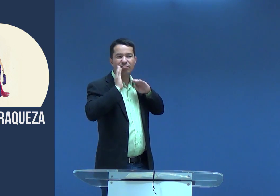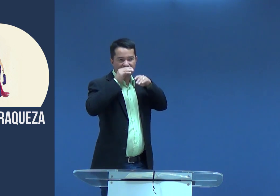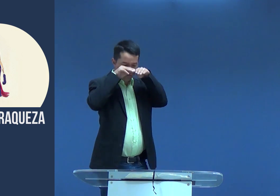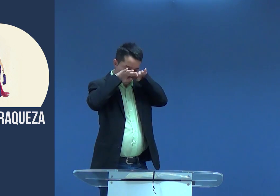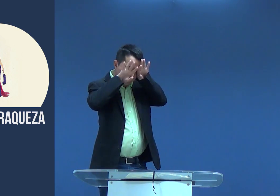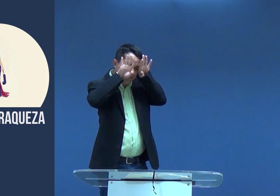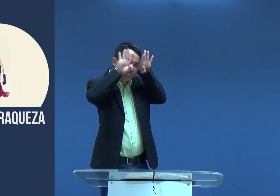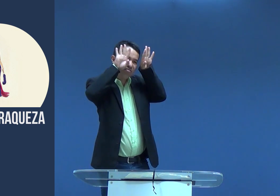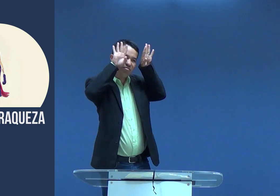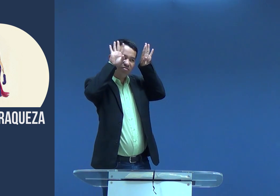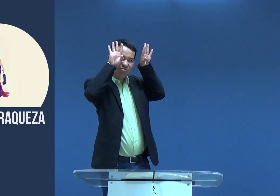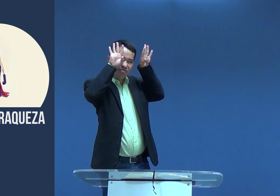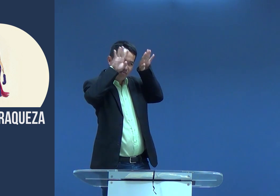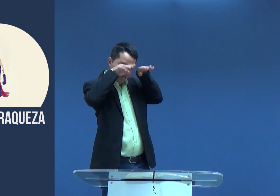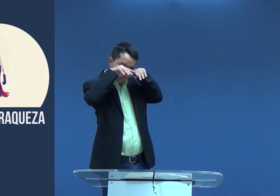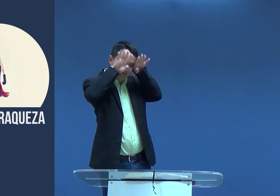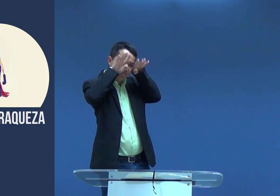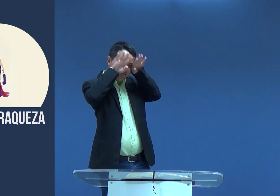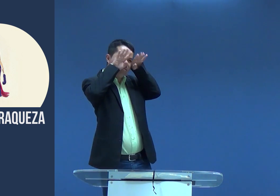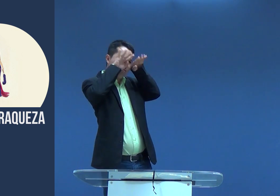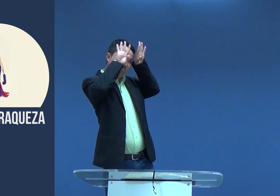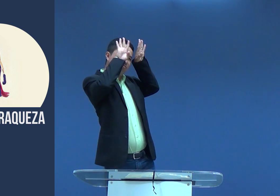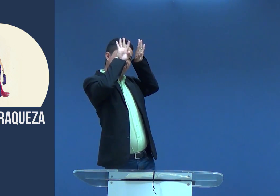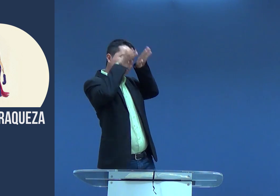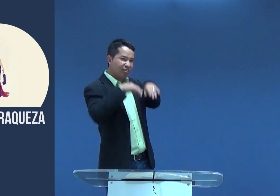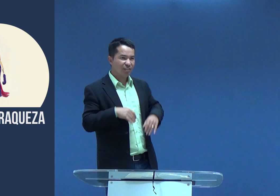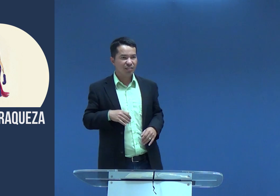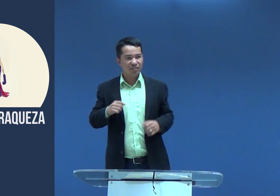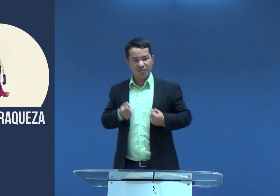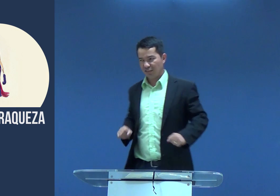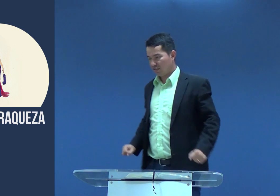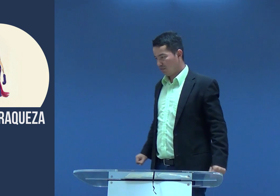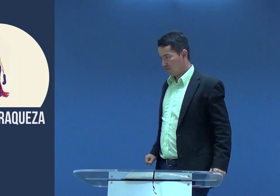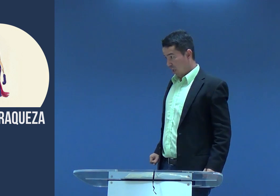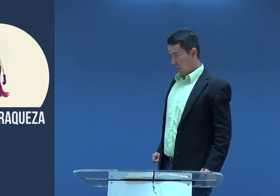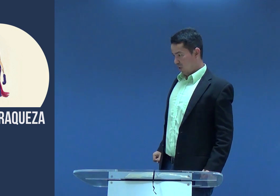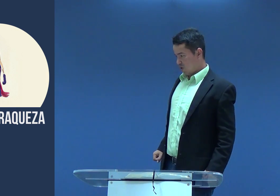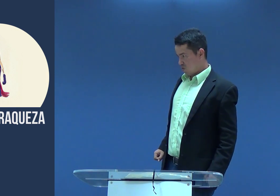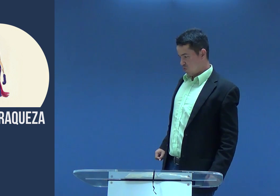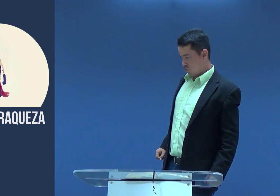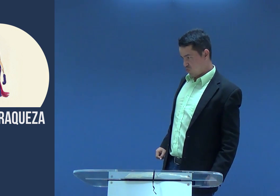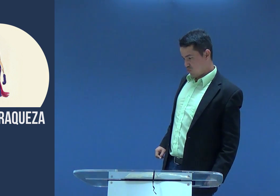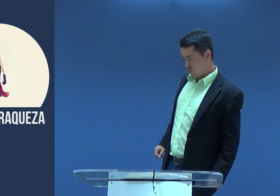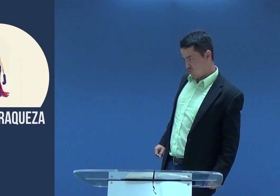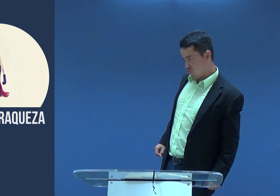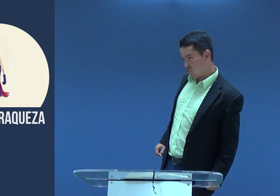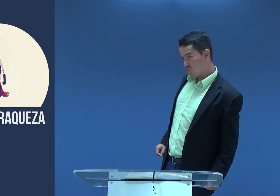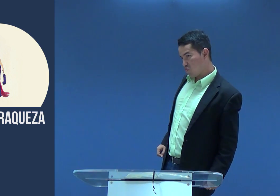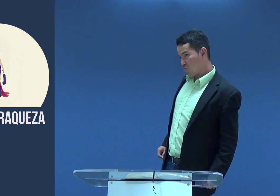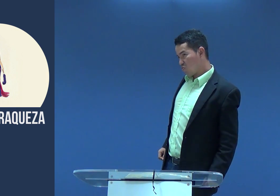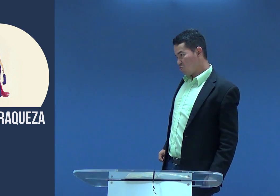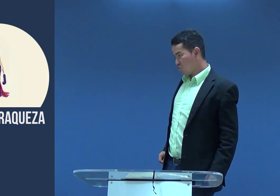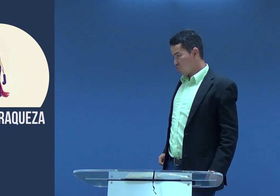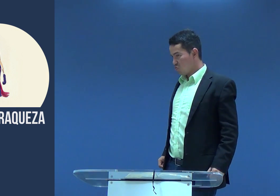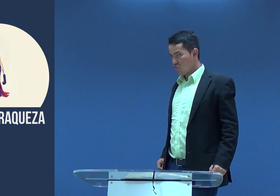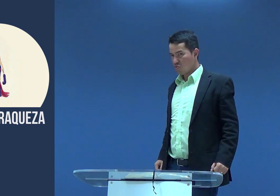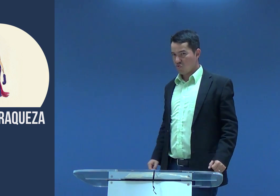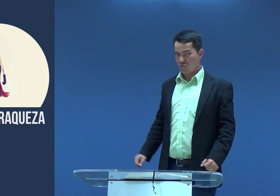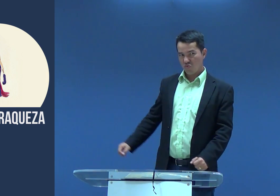enrolava o cabelo, se maquiava, tipo, né? Aí sensação olhou para aquilo, para aquela